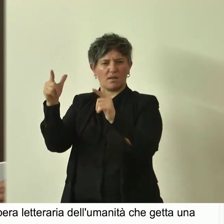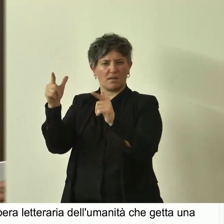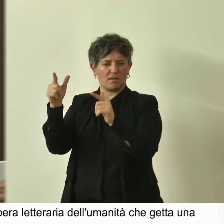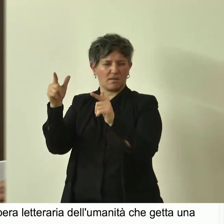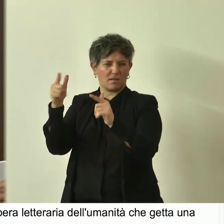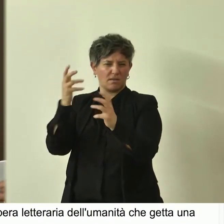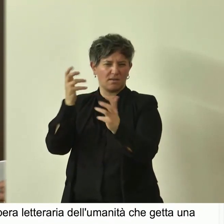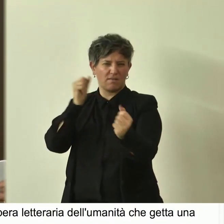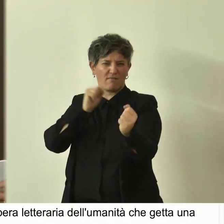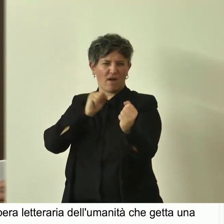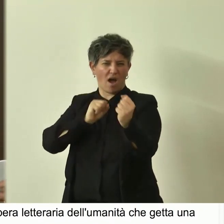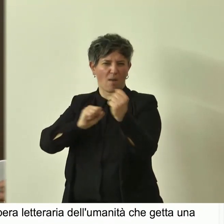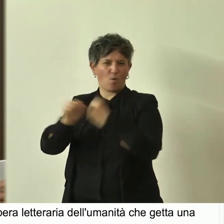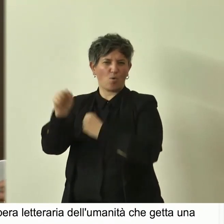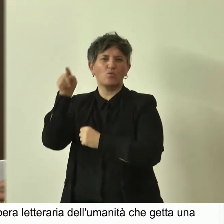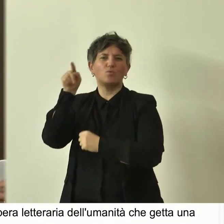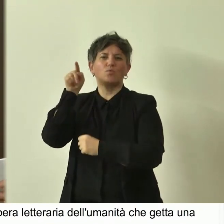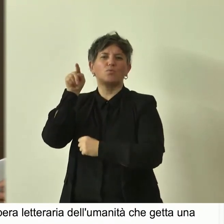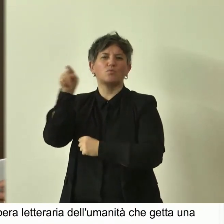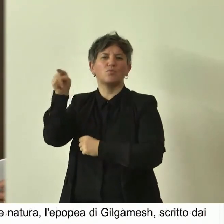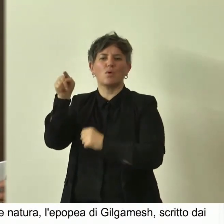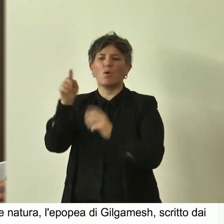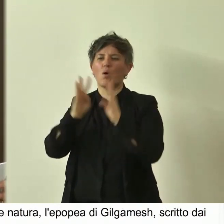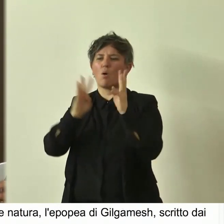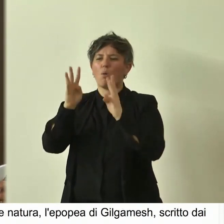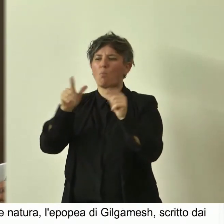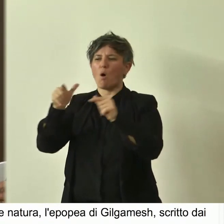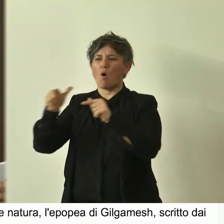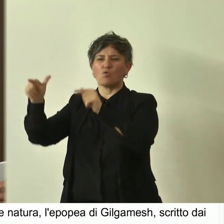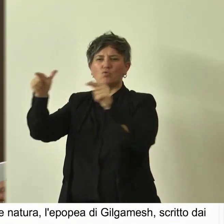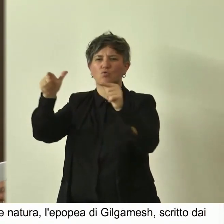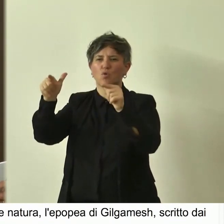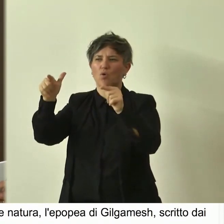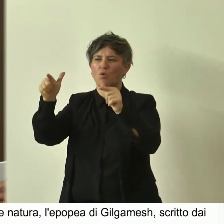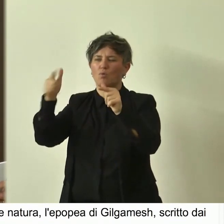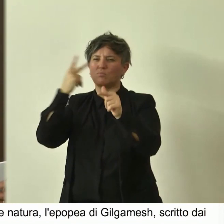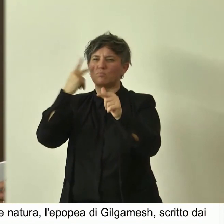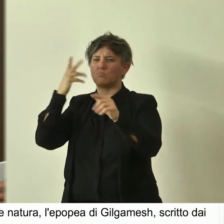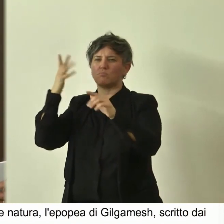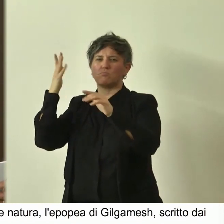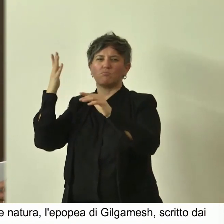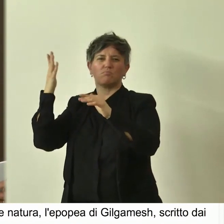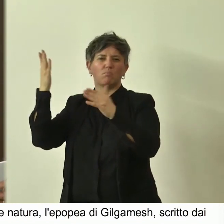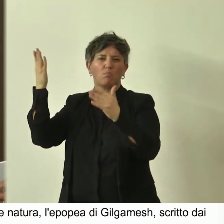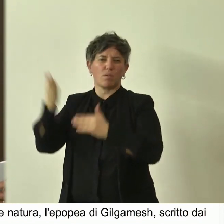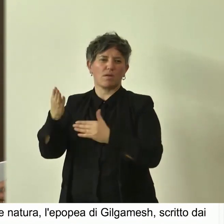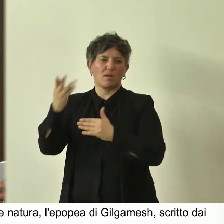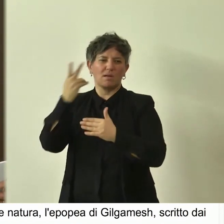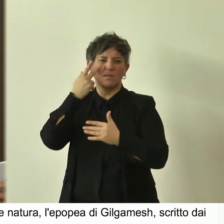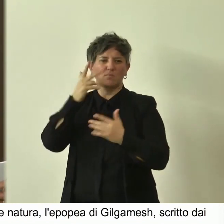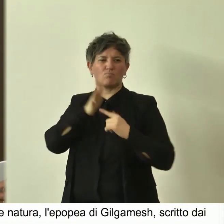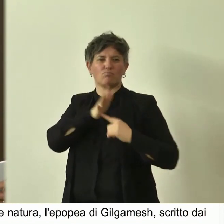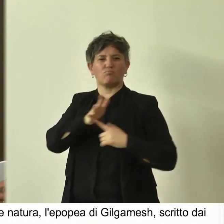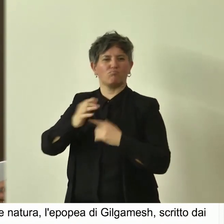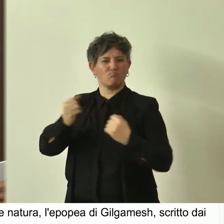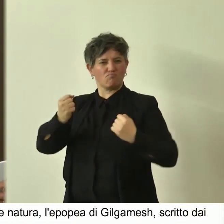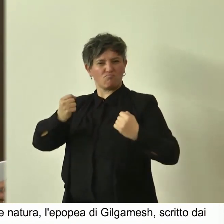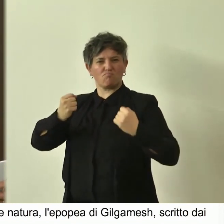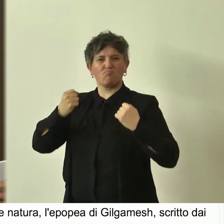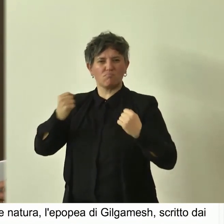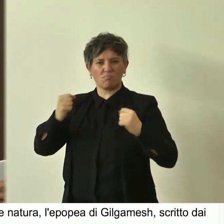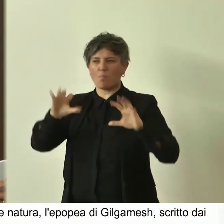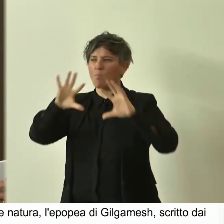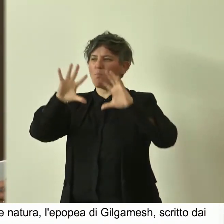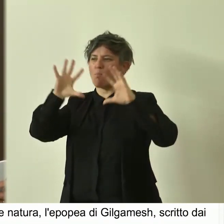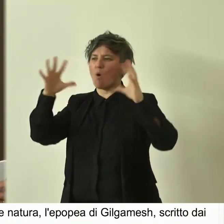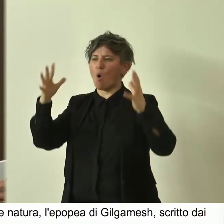mondo. Lo batterò nel suo bosco di cedri e mostrerò la forza dei figli di Uruk. Il mondo intero ne verrà